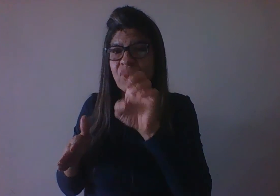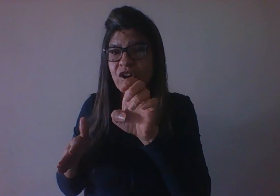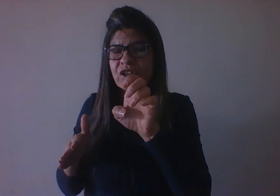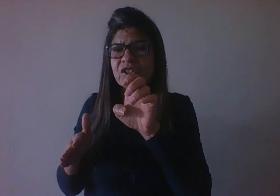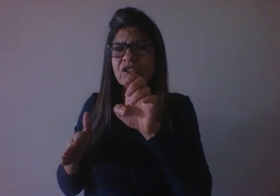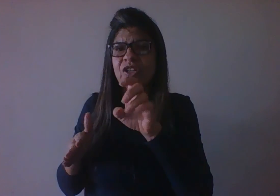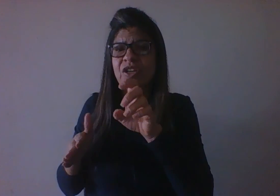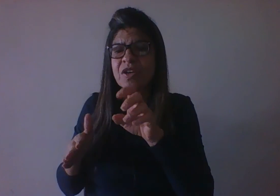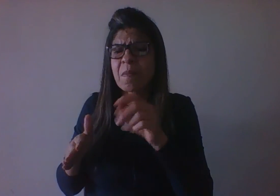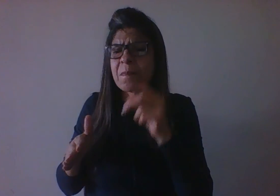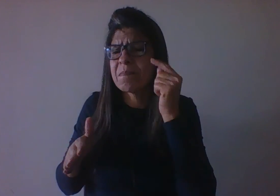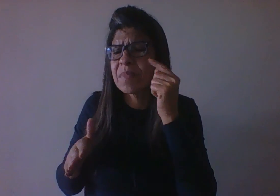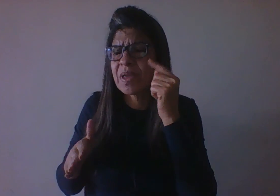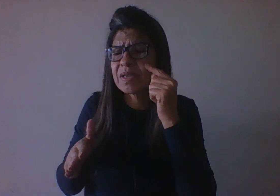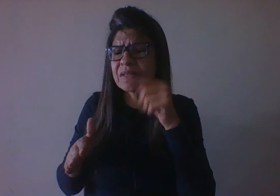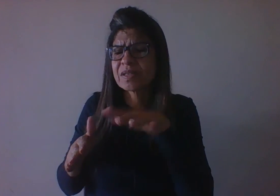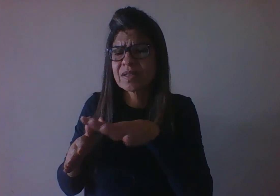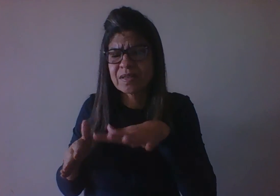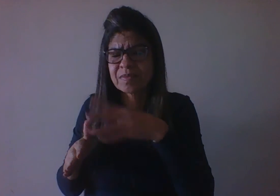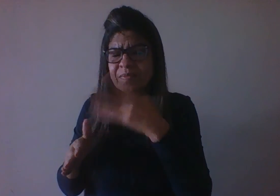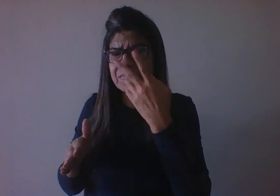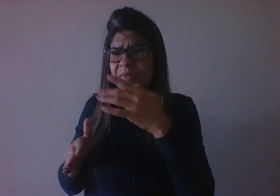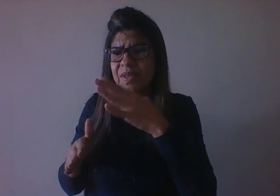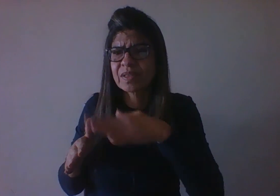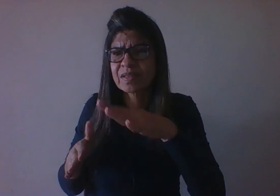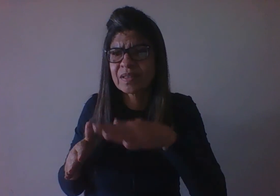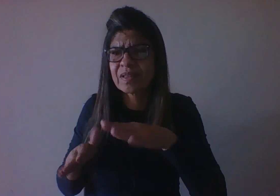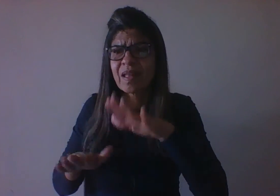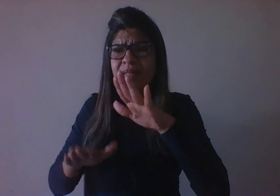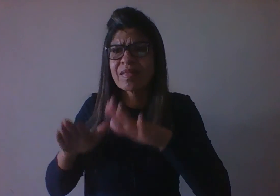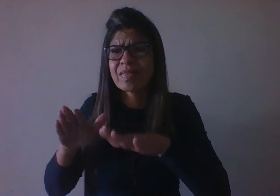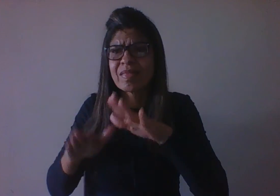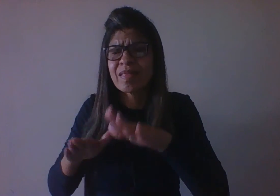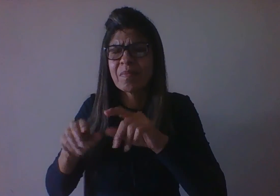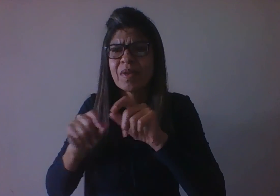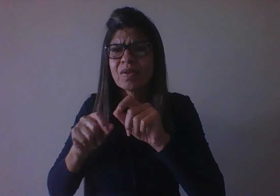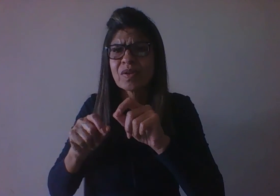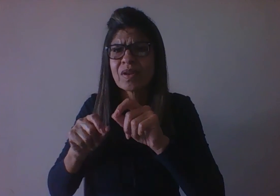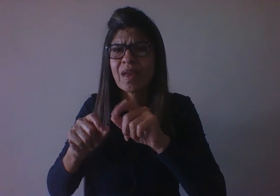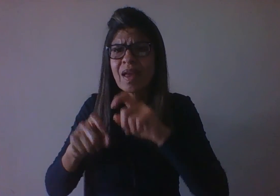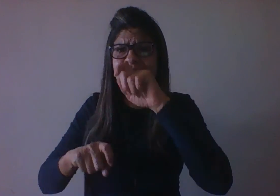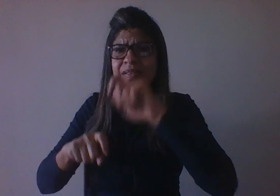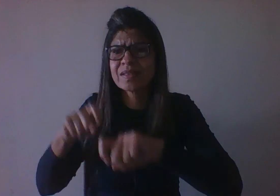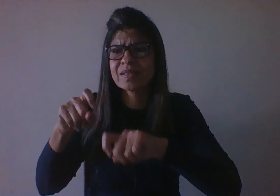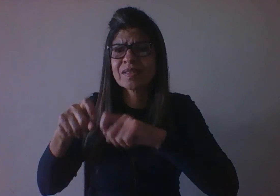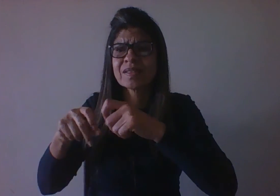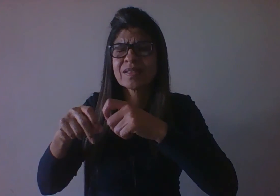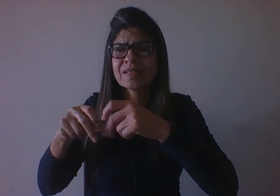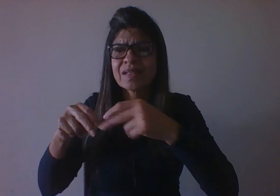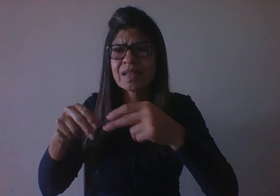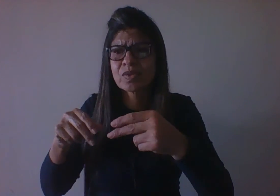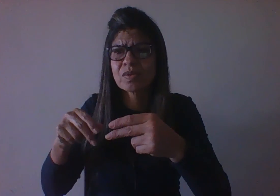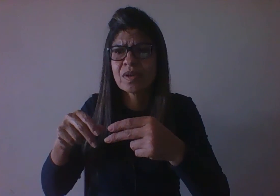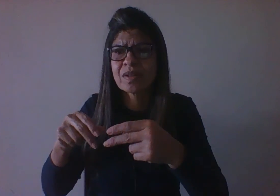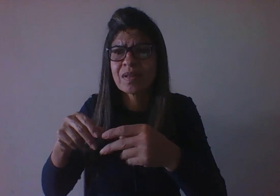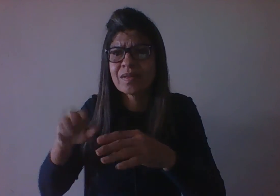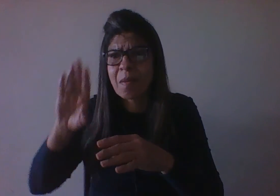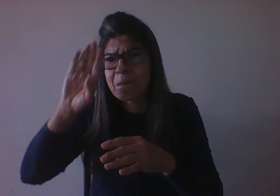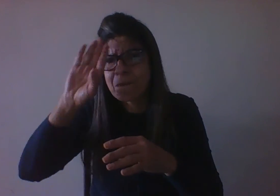primeiros anos de vida. Para Freud, a sexualidade é colocada no centro da vida psíquica e, diferentemente do que se